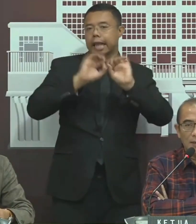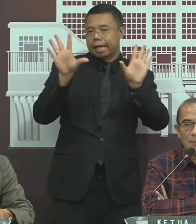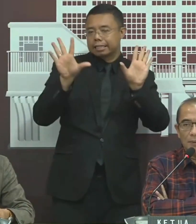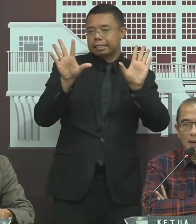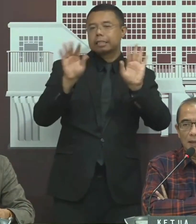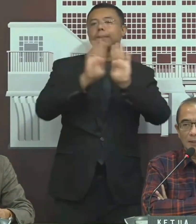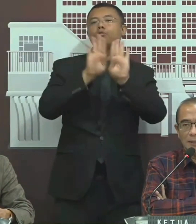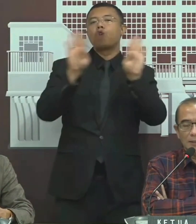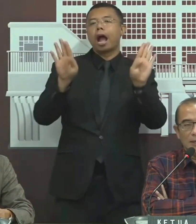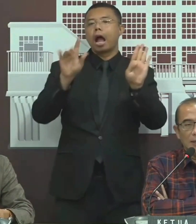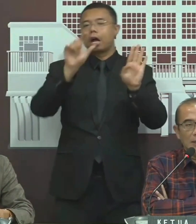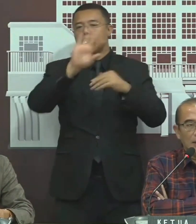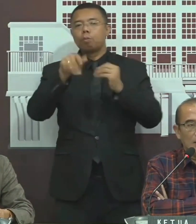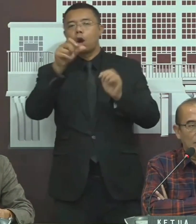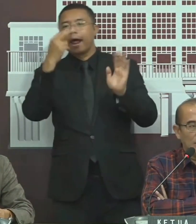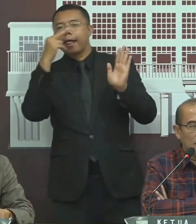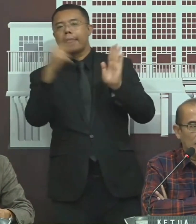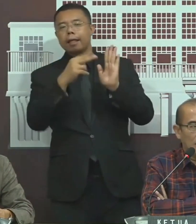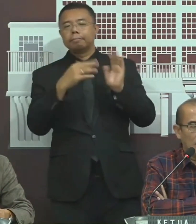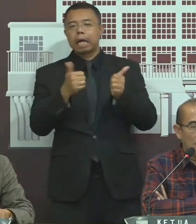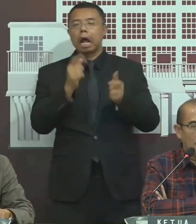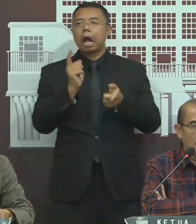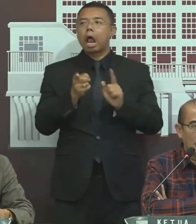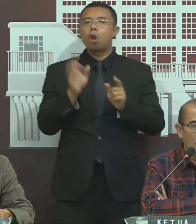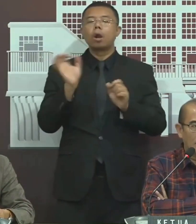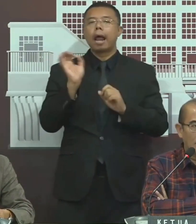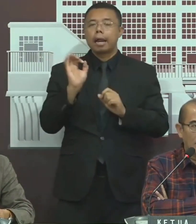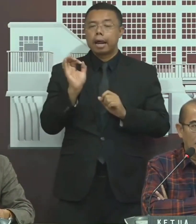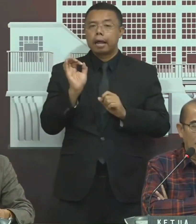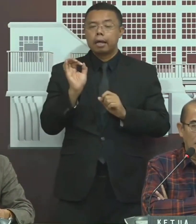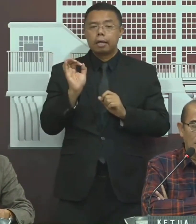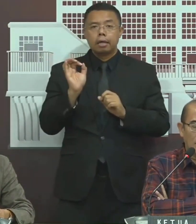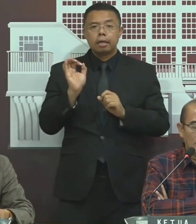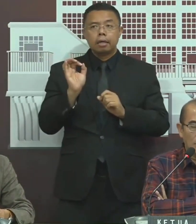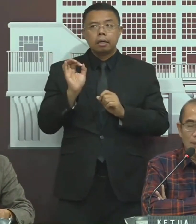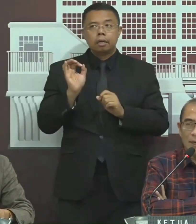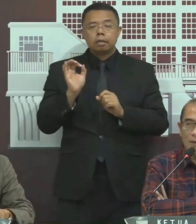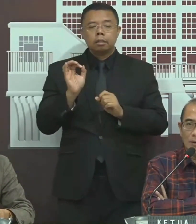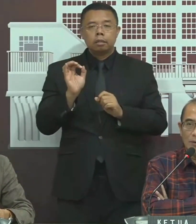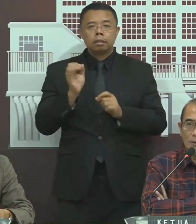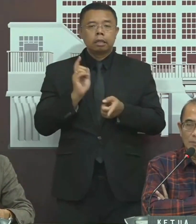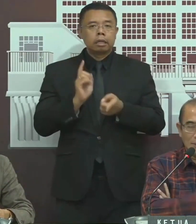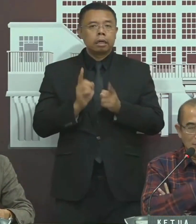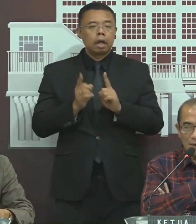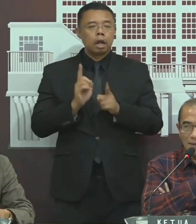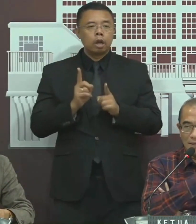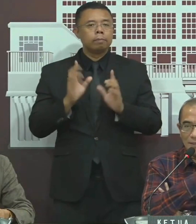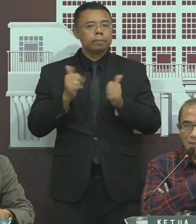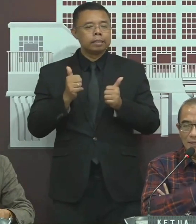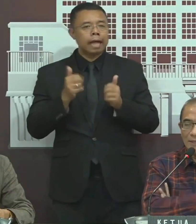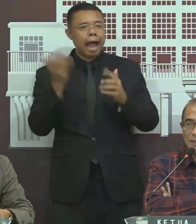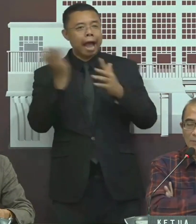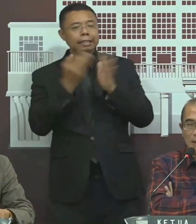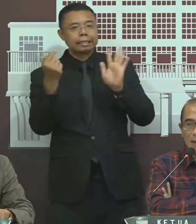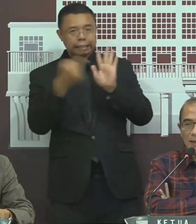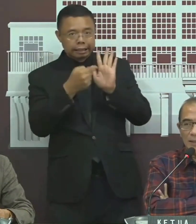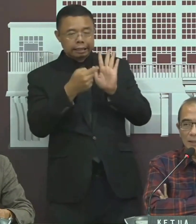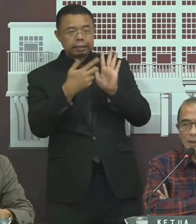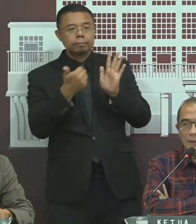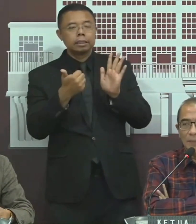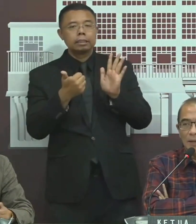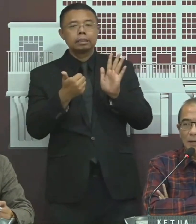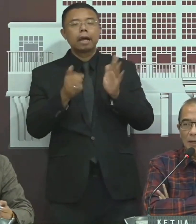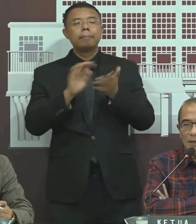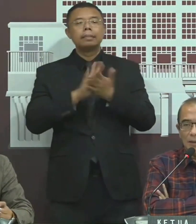bisa mengakses Kalau tidak ada yang, kalau bisa mengakses ini, ini jadi bekal